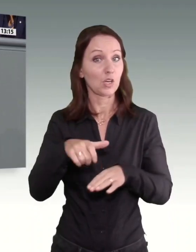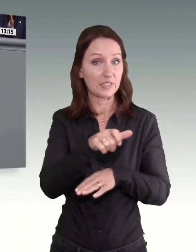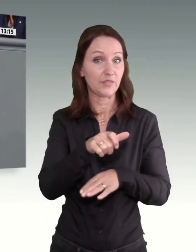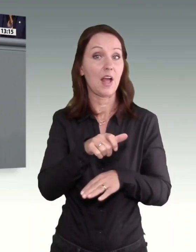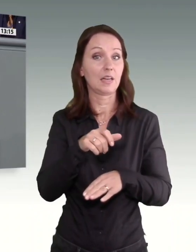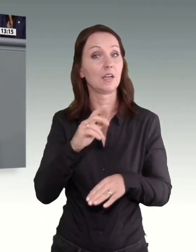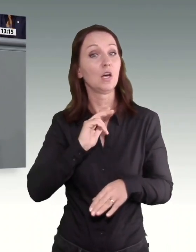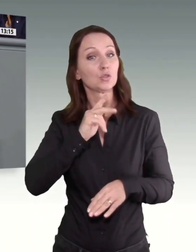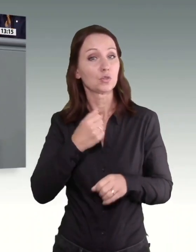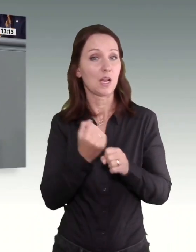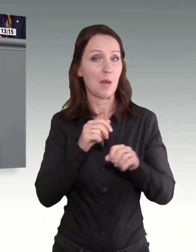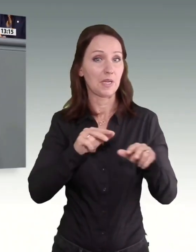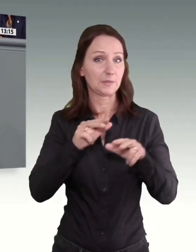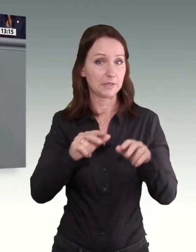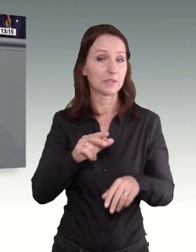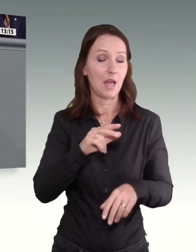Laumann, CDU,